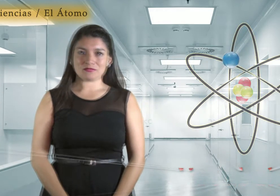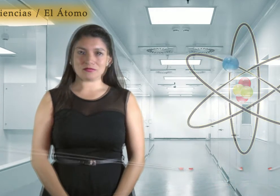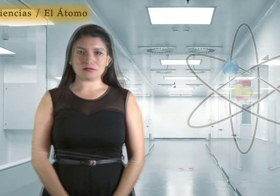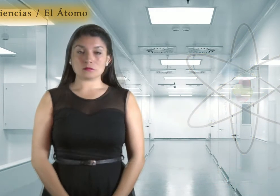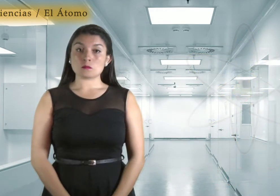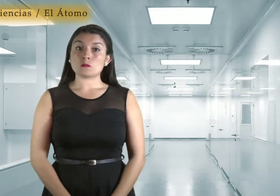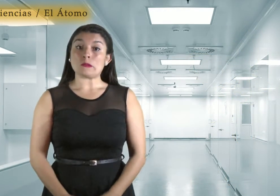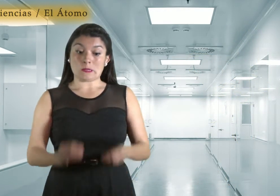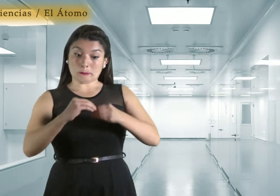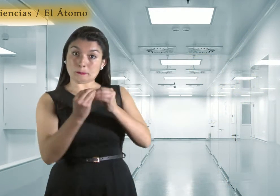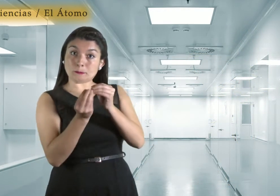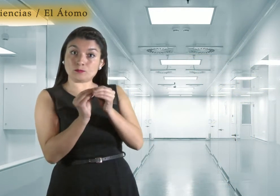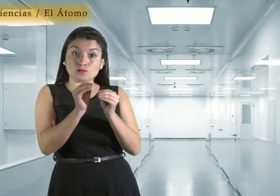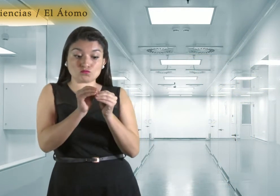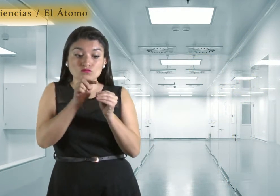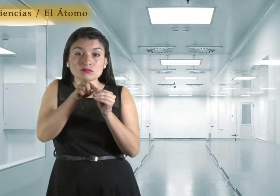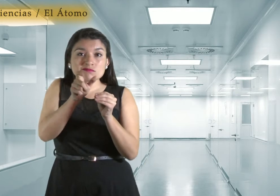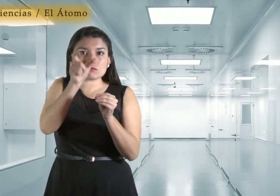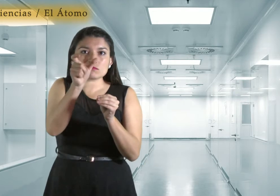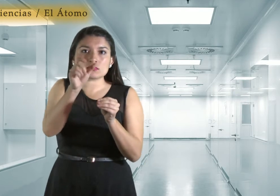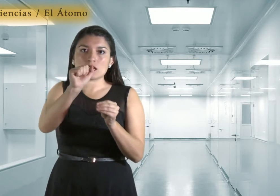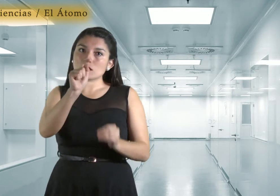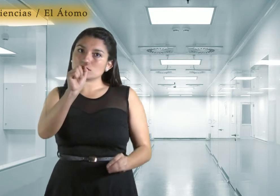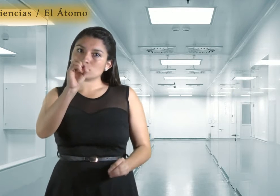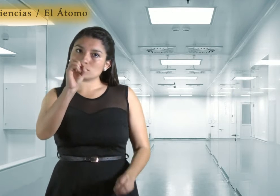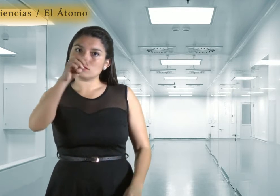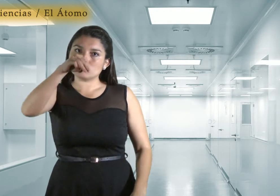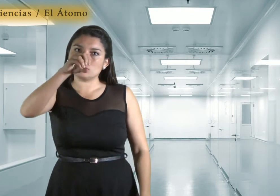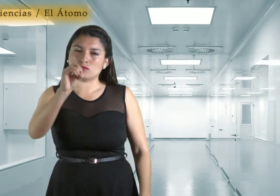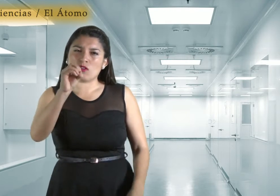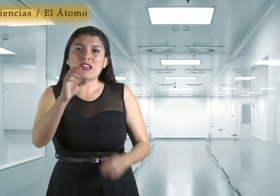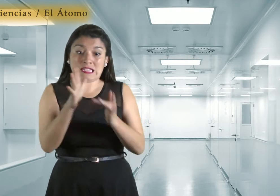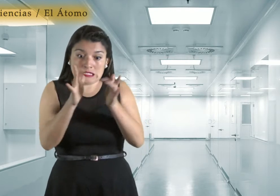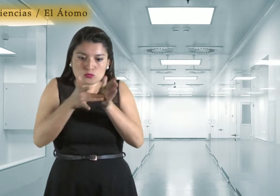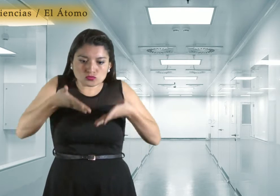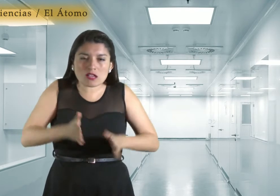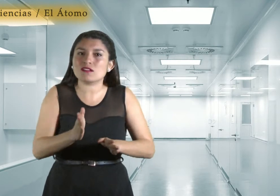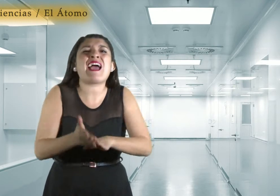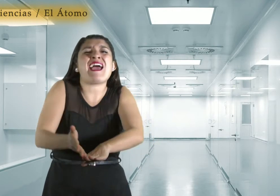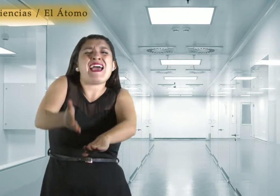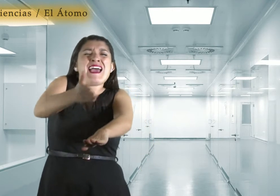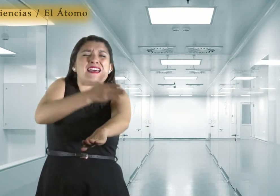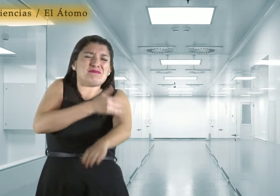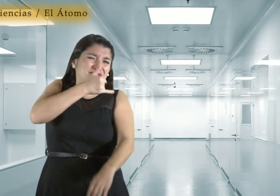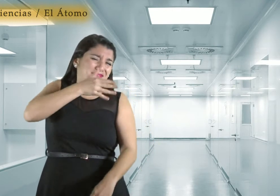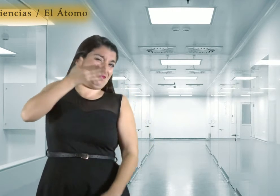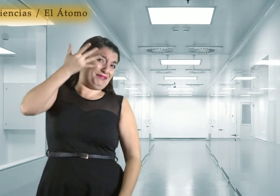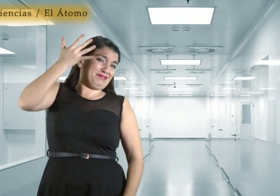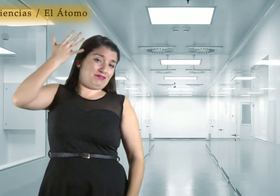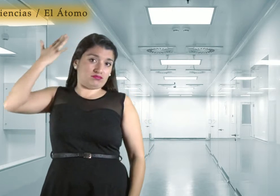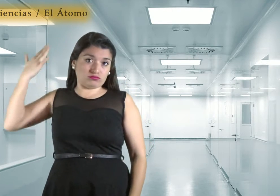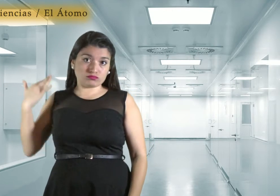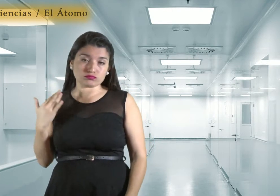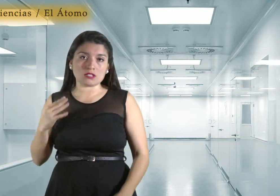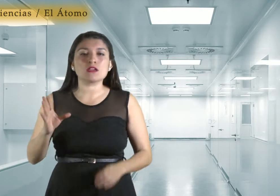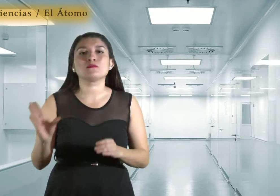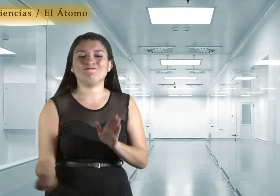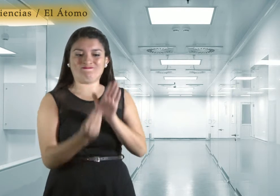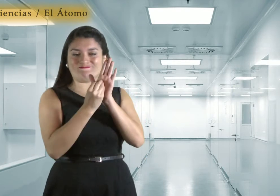La palabra átomo fue propuesta muchos siglos antes de Cristo. El filósofo Leucipo pensaba